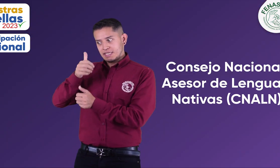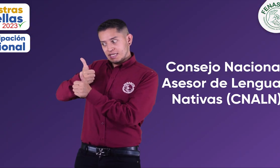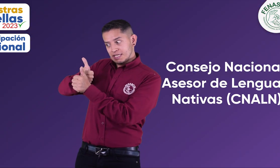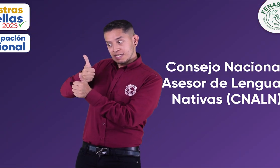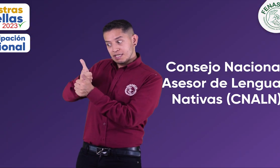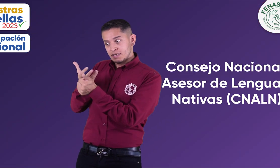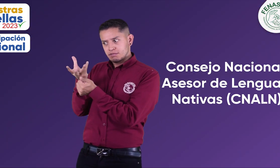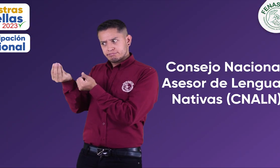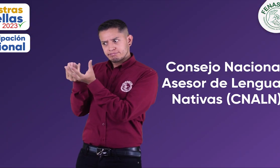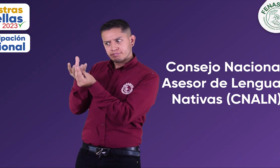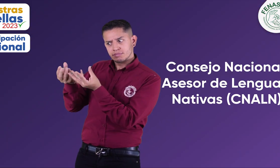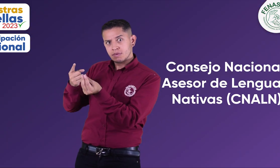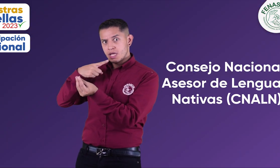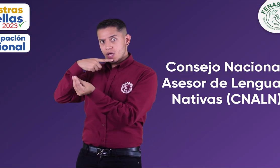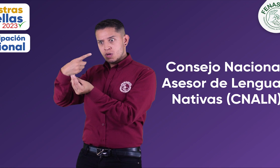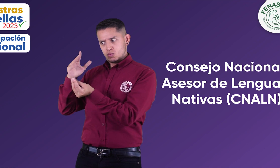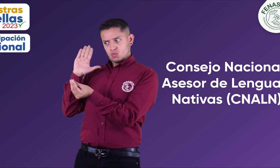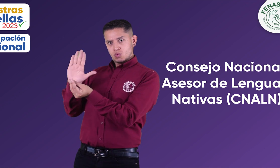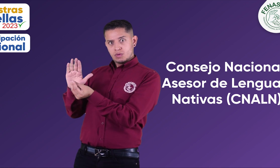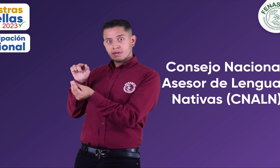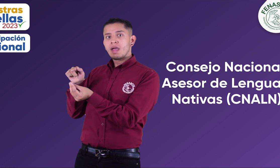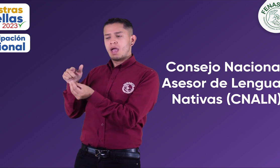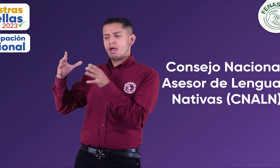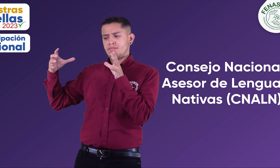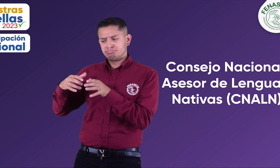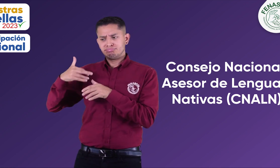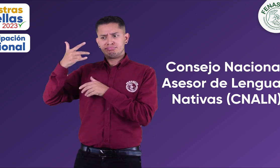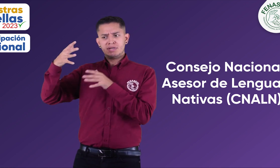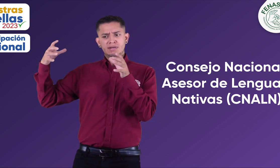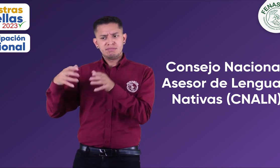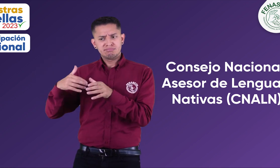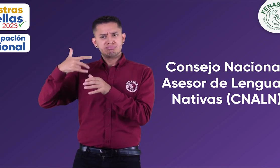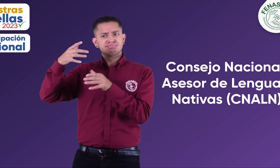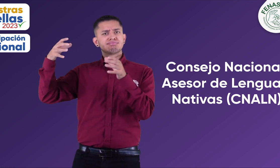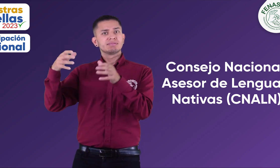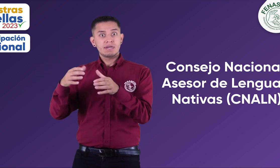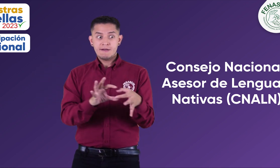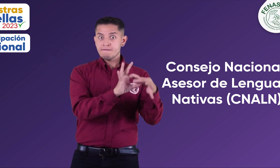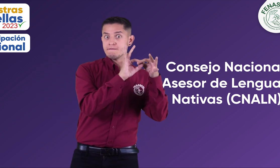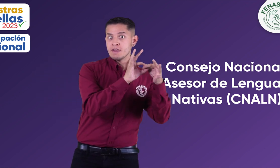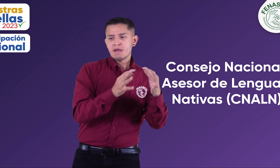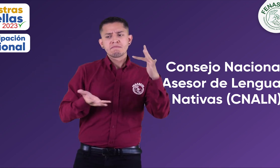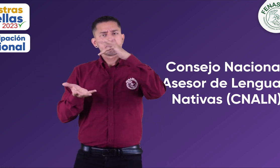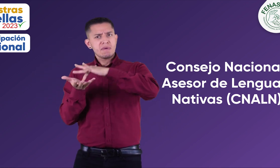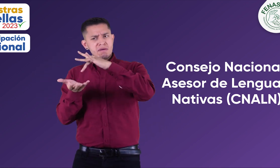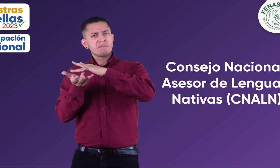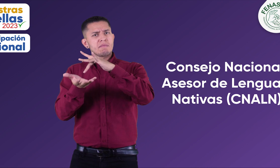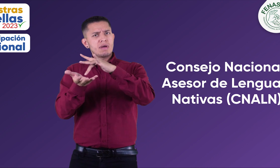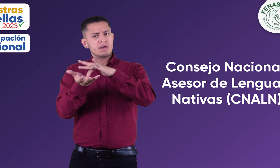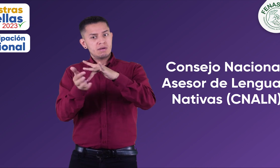FENASCOL en este año continuó participando en varios encuentros del Consejo Nacional Asesor de Lenguas Nativas,